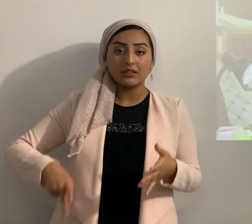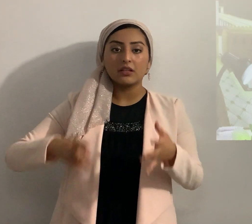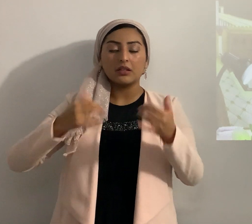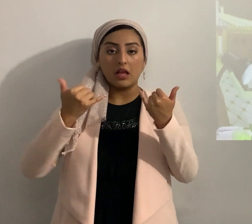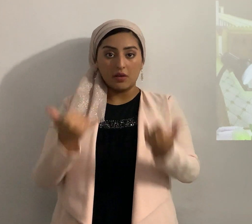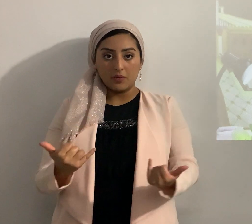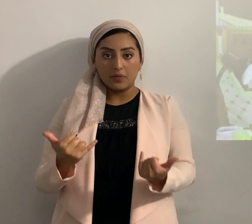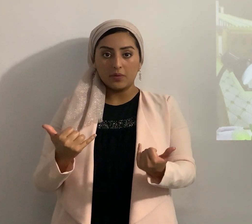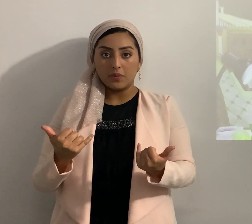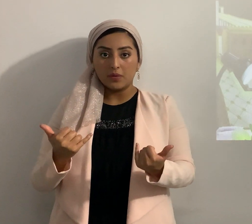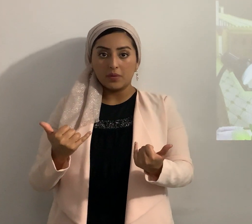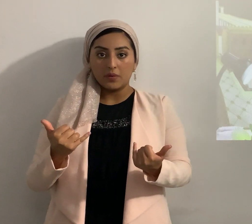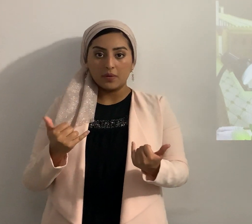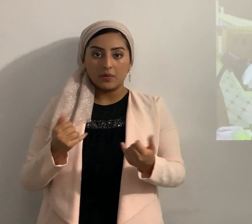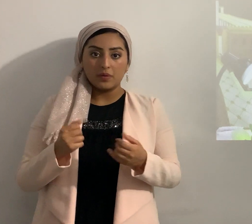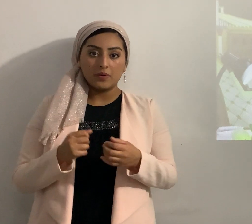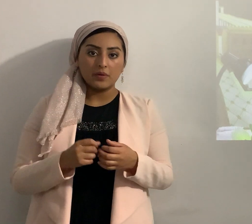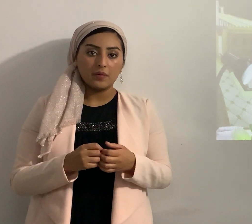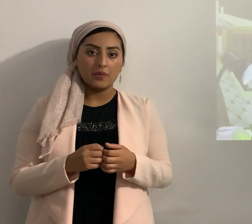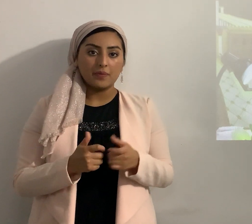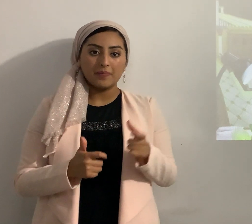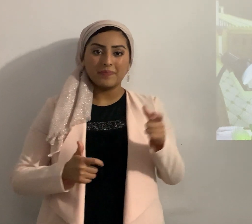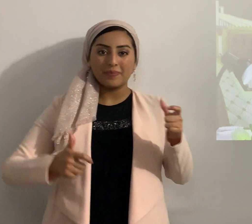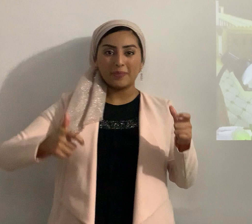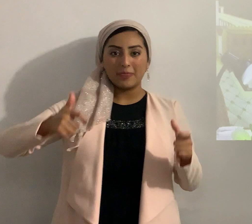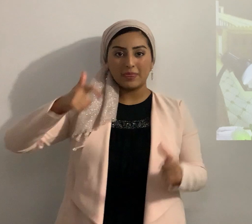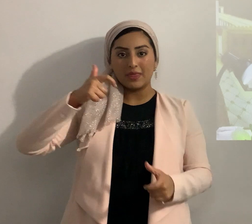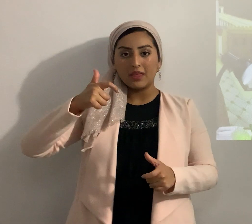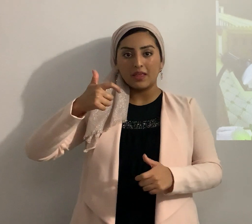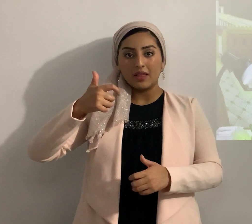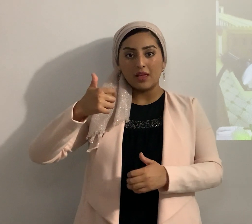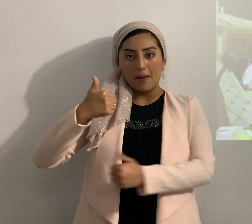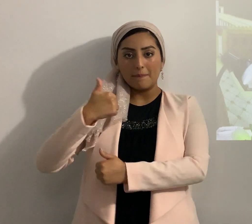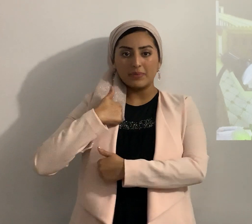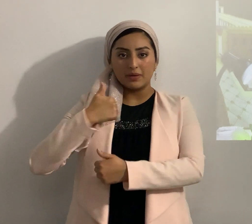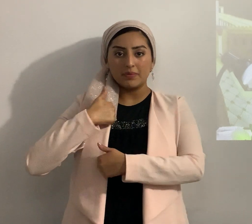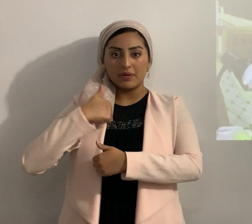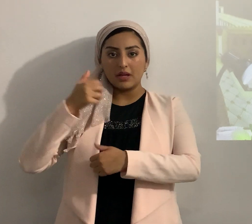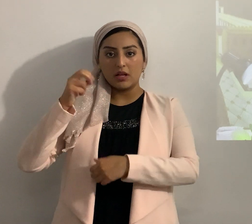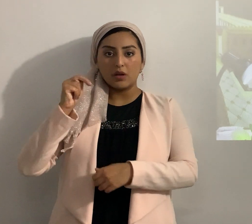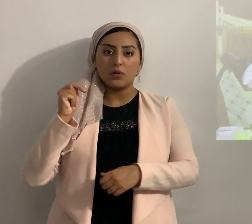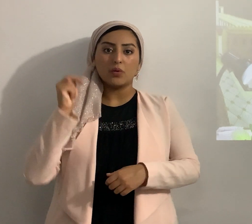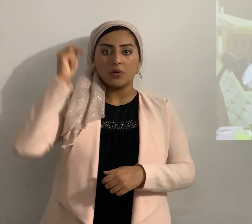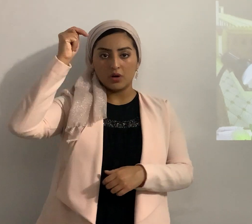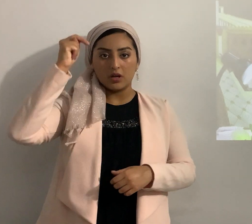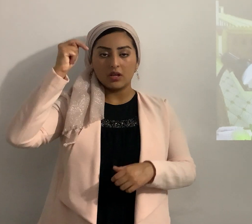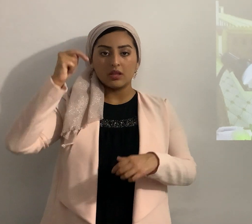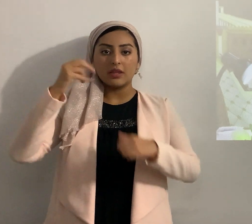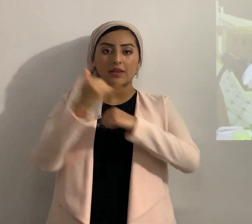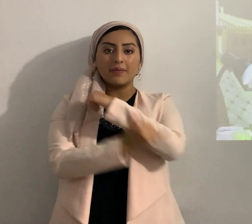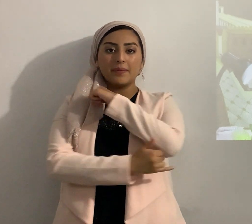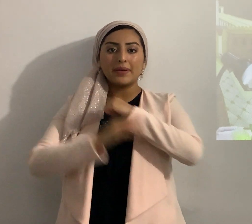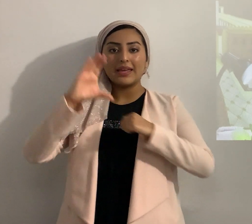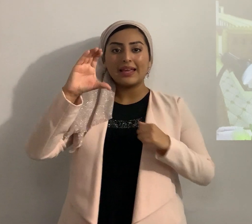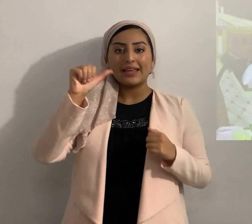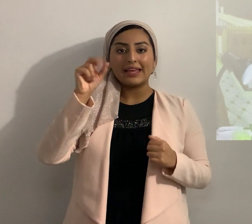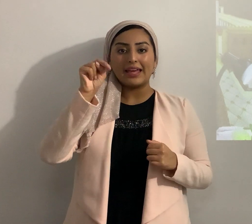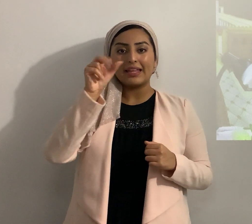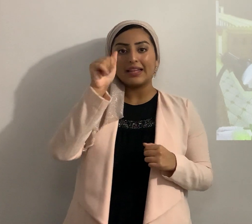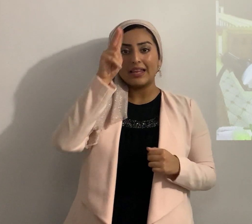la coalición masiva de fuerzas del norte de la tierra de Canaán fue una coalición masiva